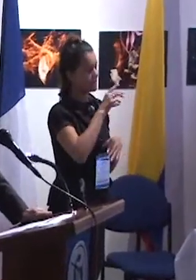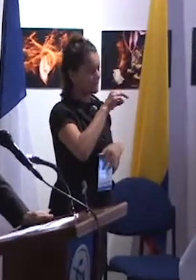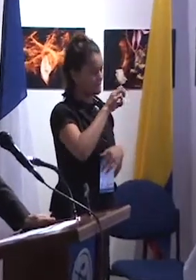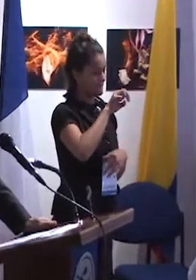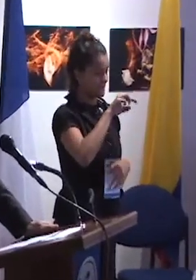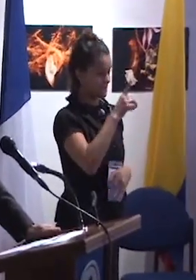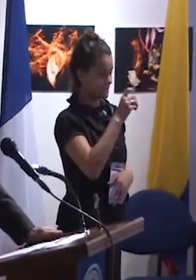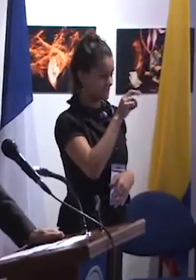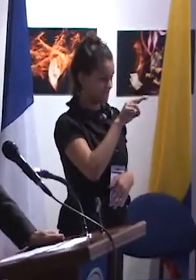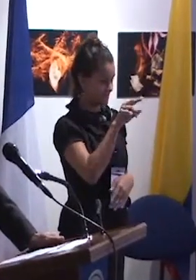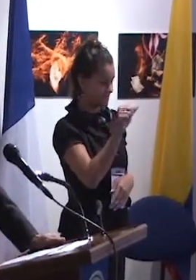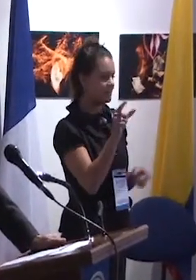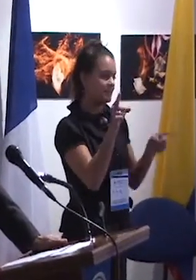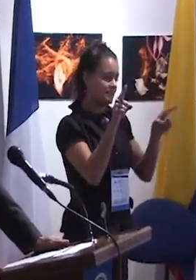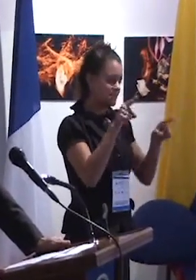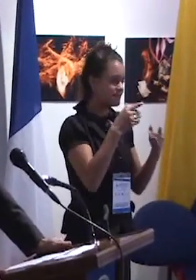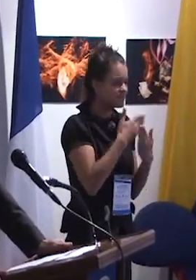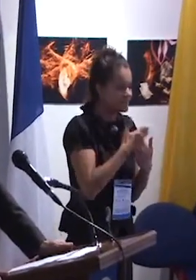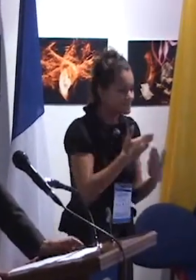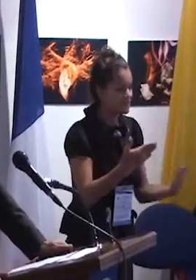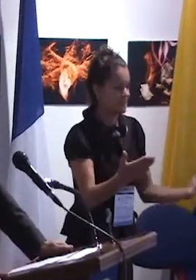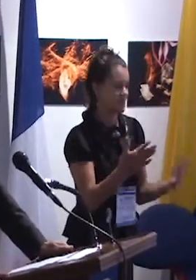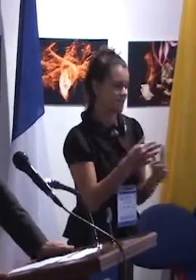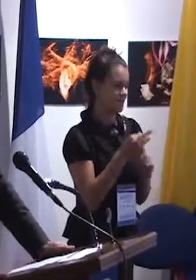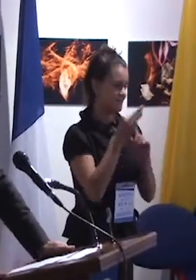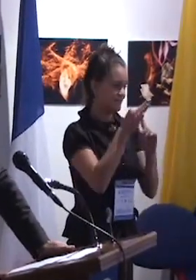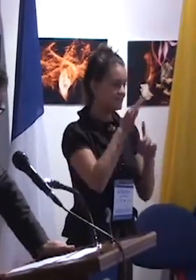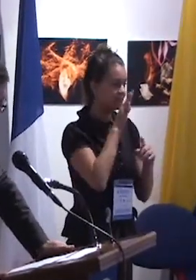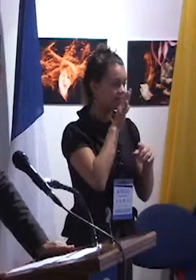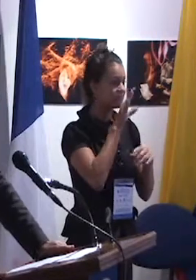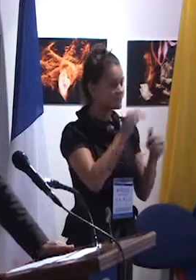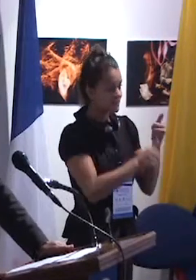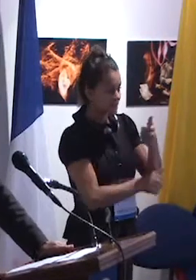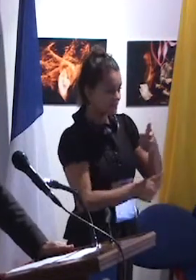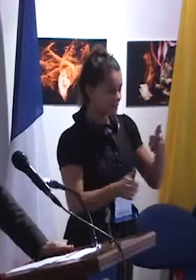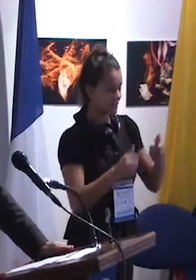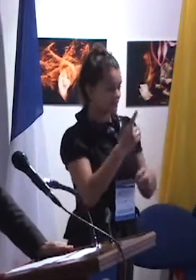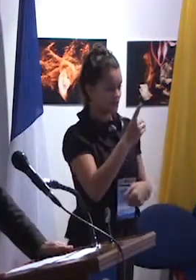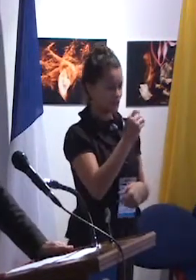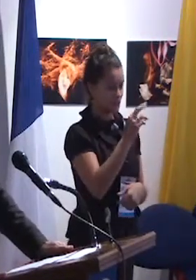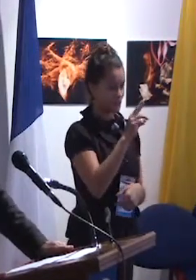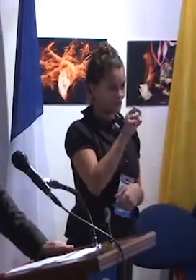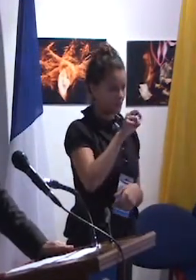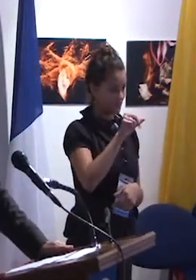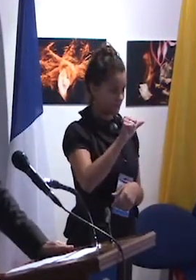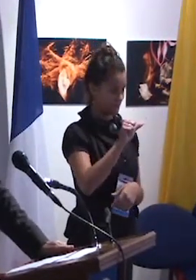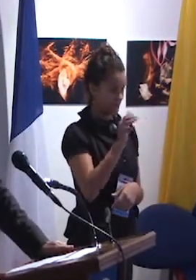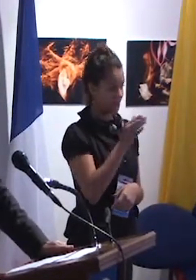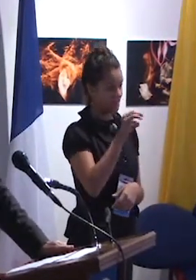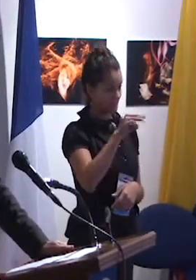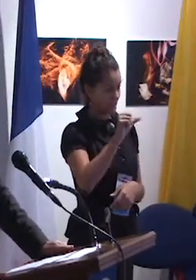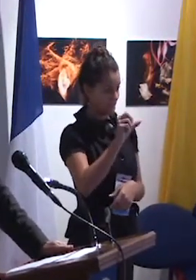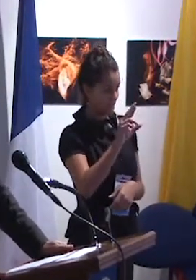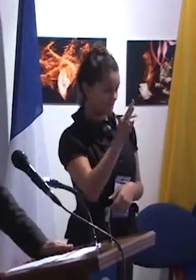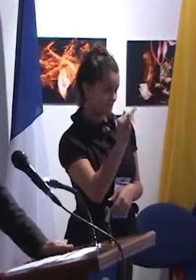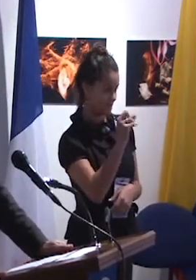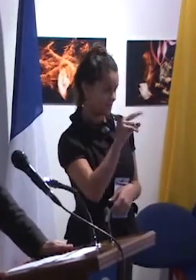a la decana Lorena Martínez y a todos los miembros de la mesa de honor.